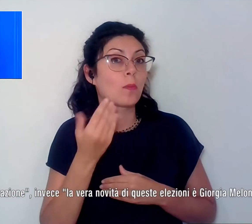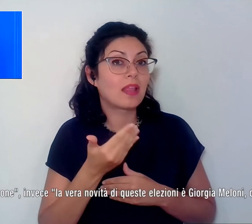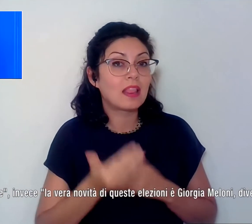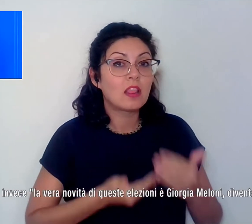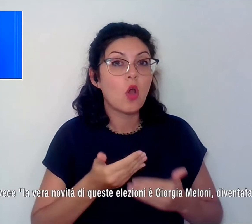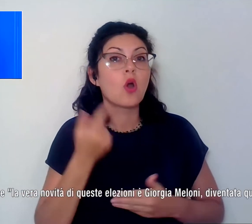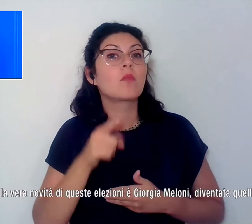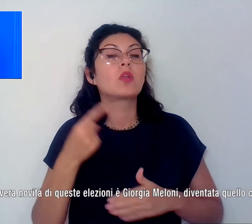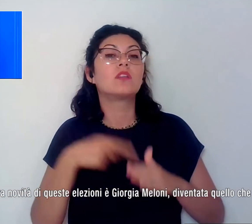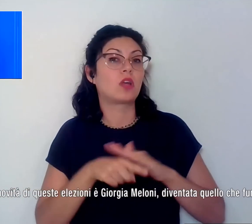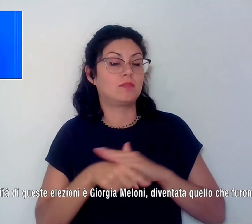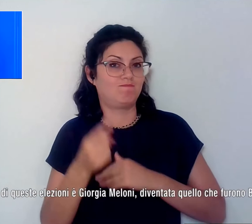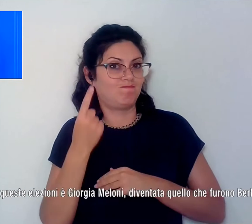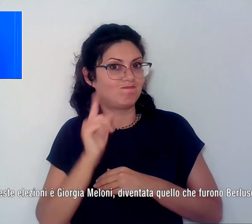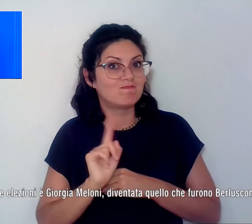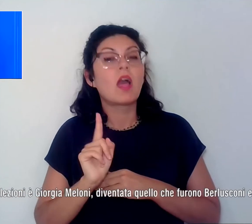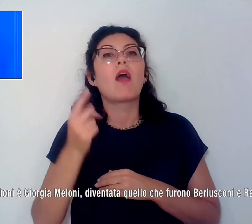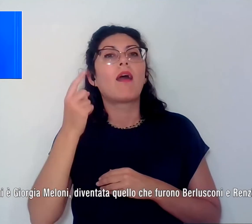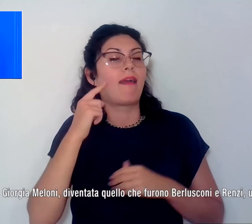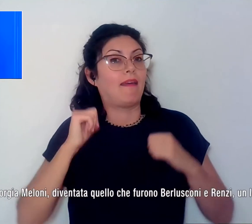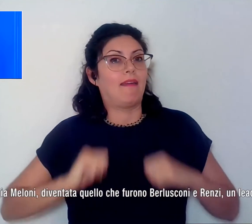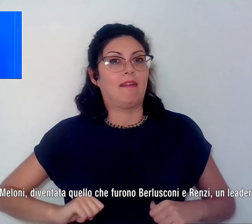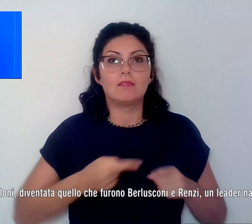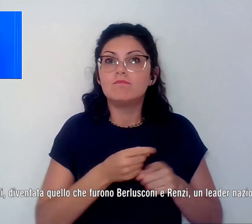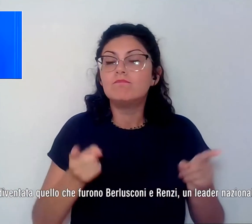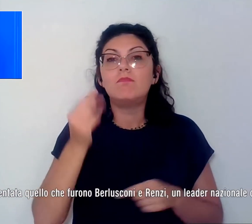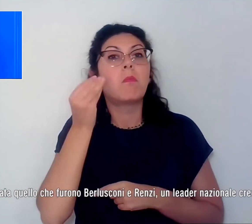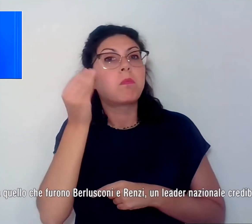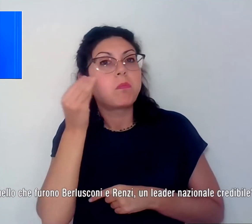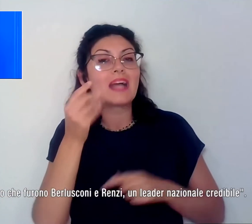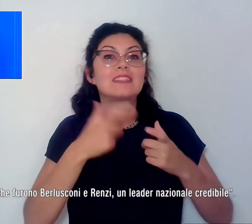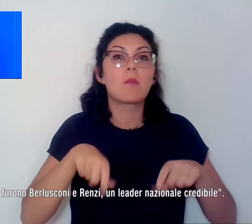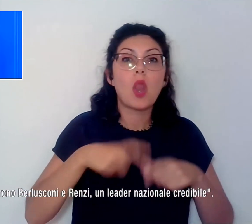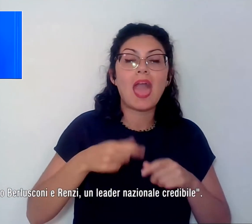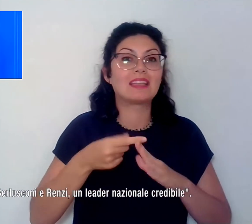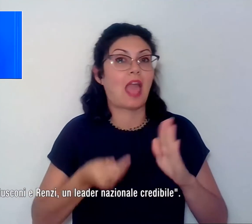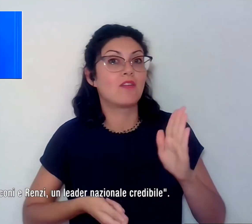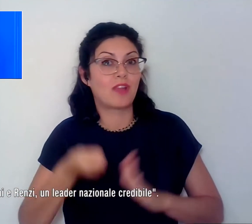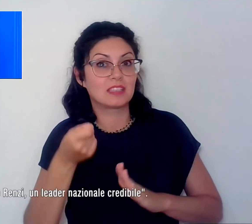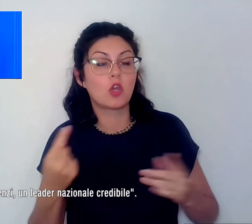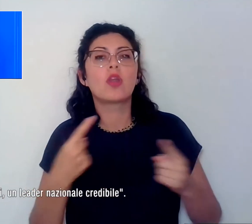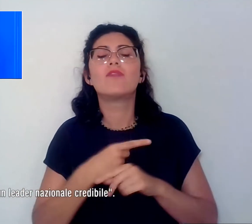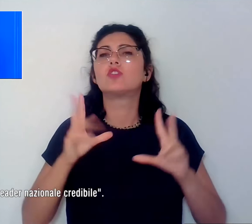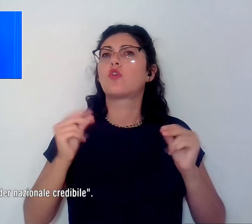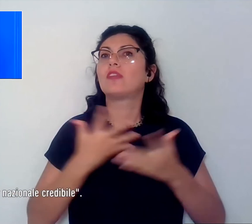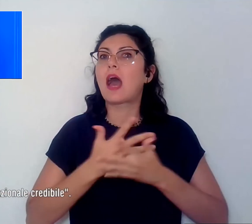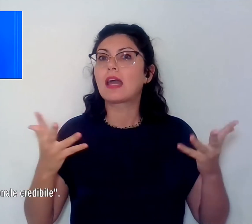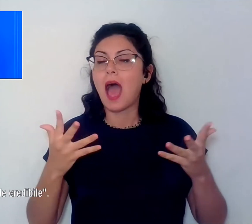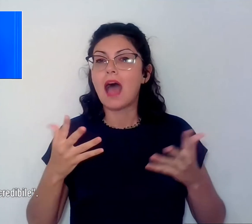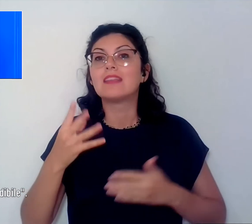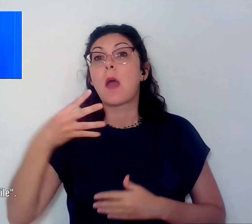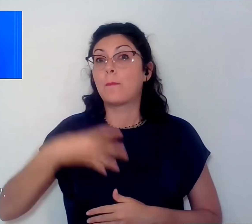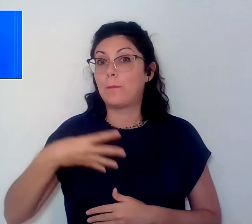italiani pensano alle bollette e all'inflazione. Invece la vera novità di questa elezione è Giorgia Meloni, diventata quello